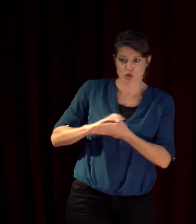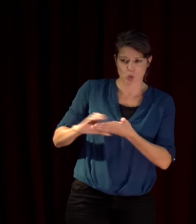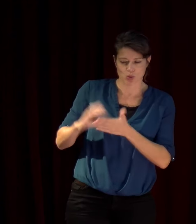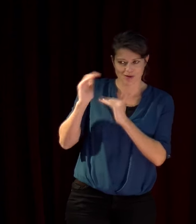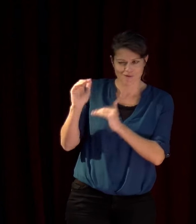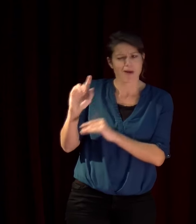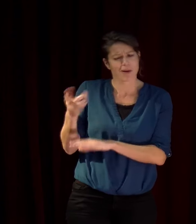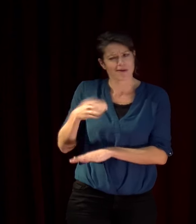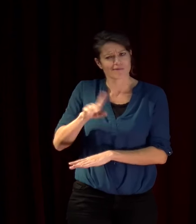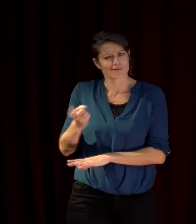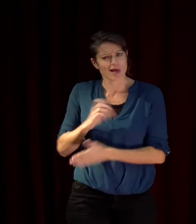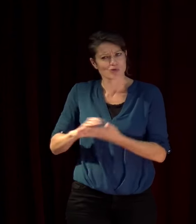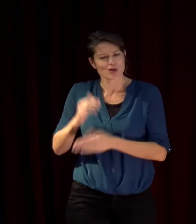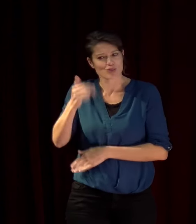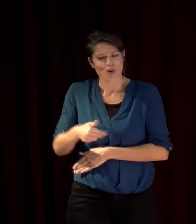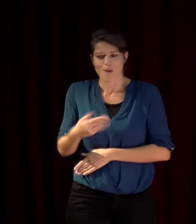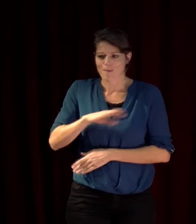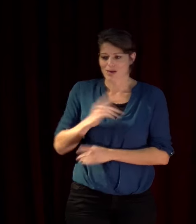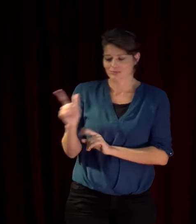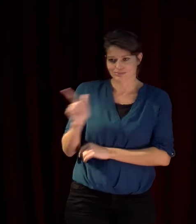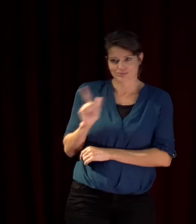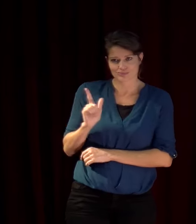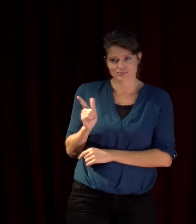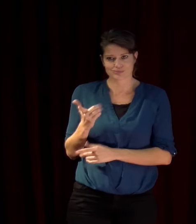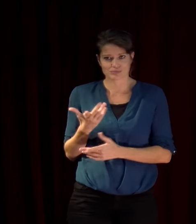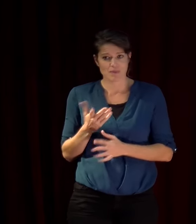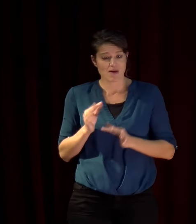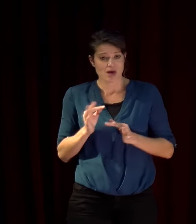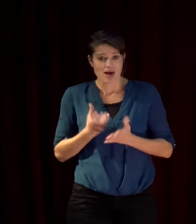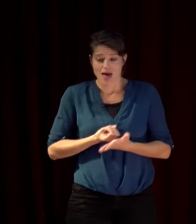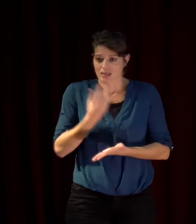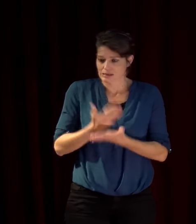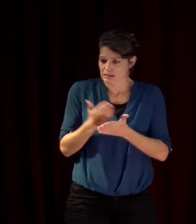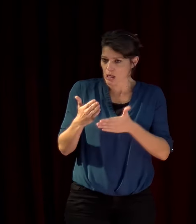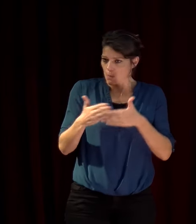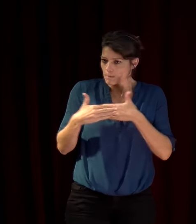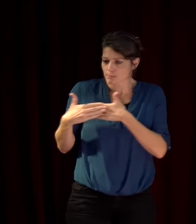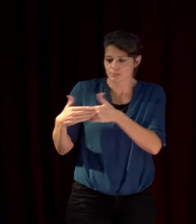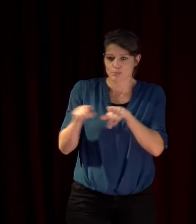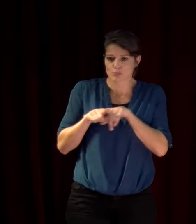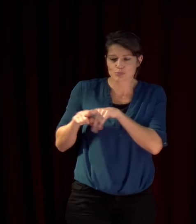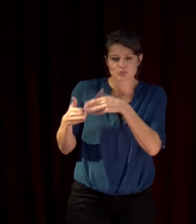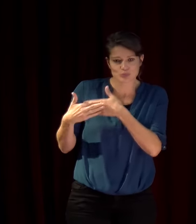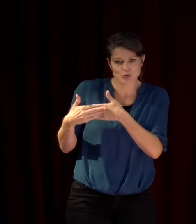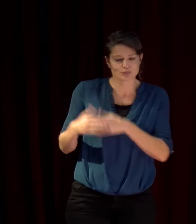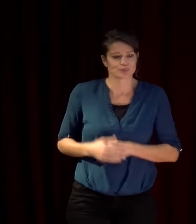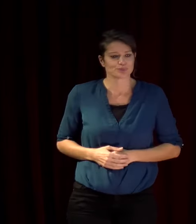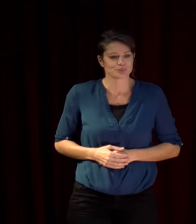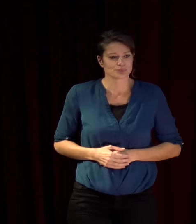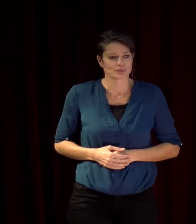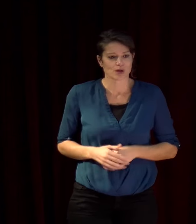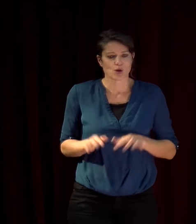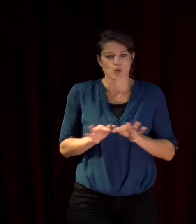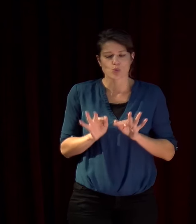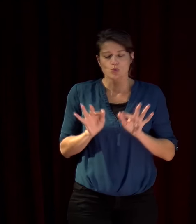parce que nous avons la même pratique artistique et je voulais aussi juste dire pour le problème de la